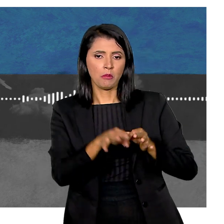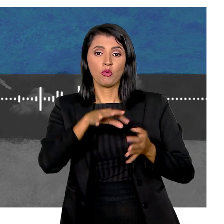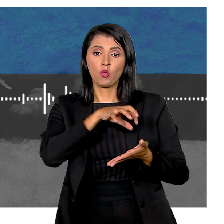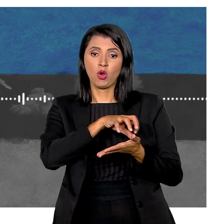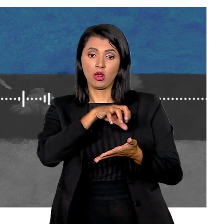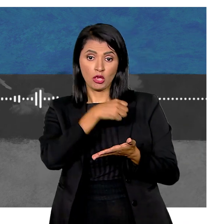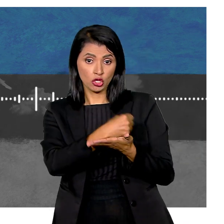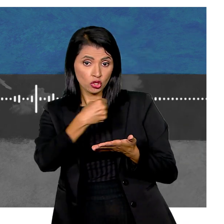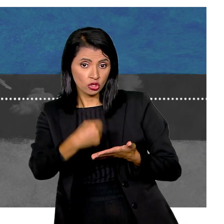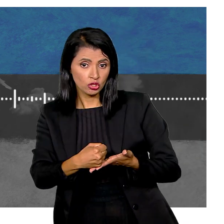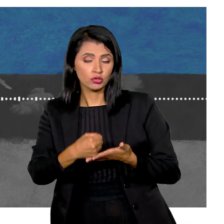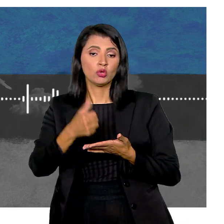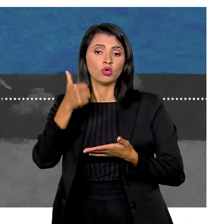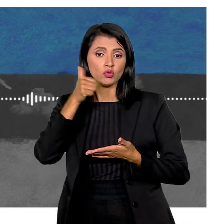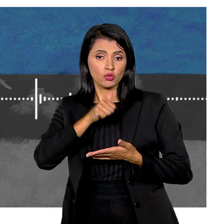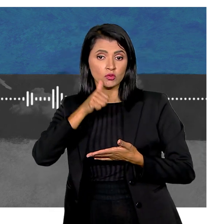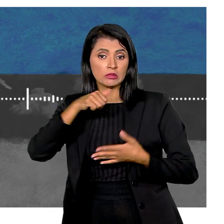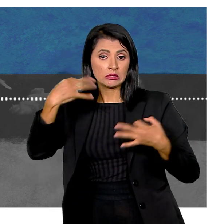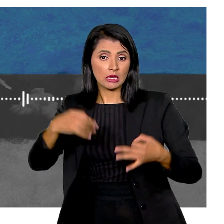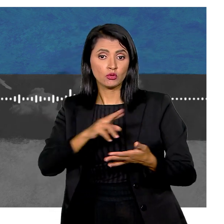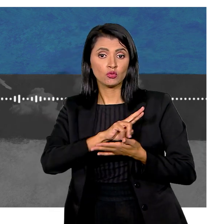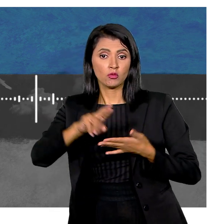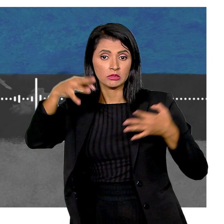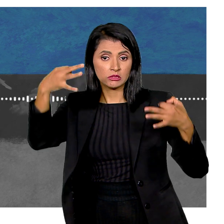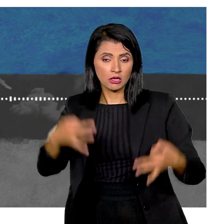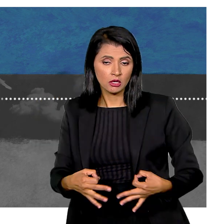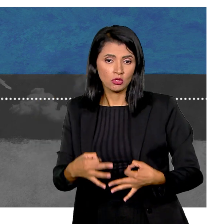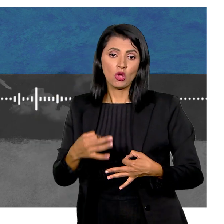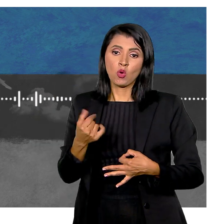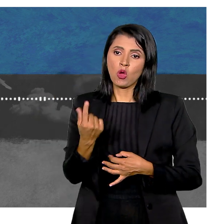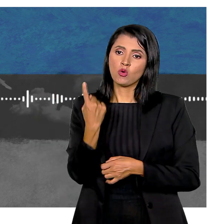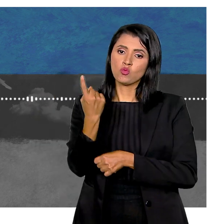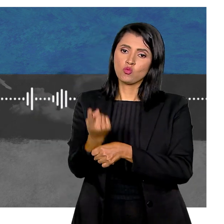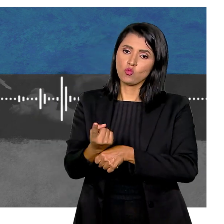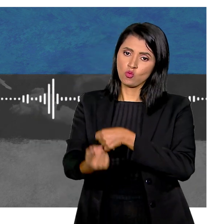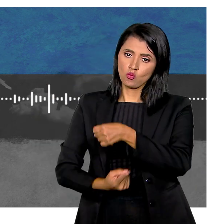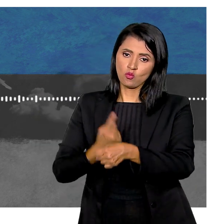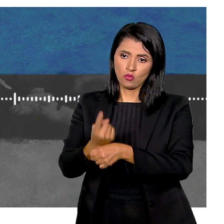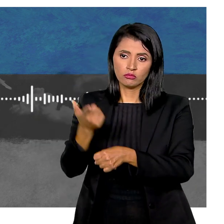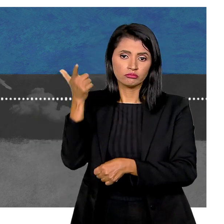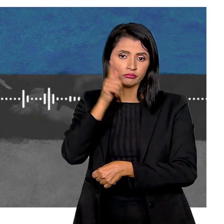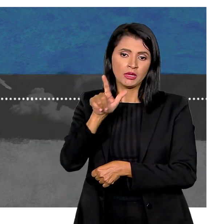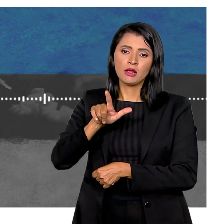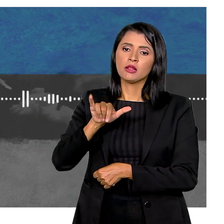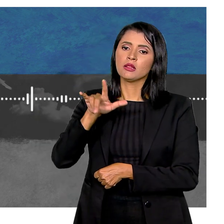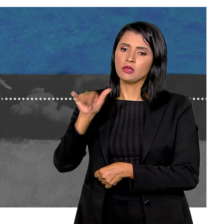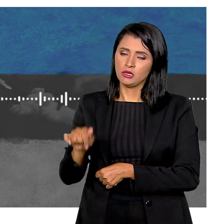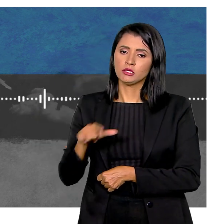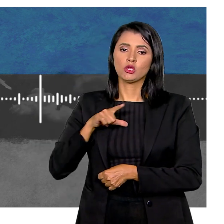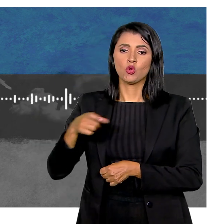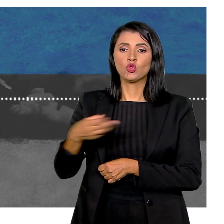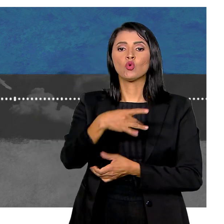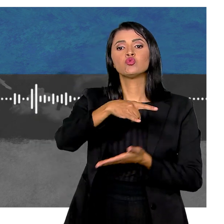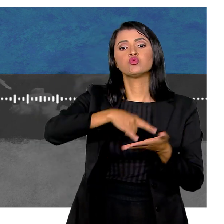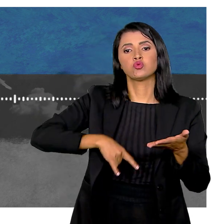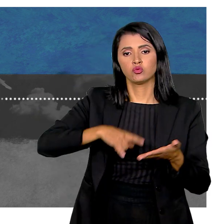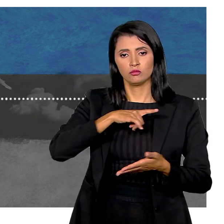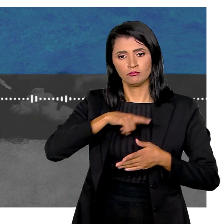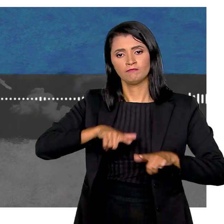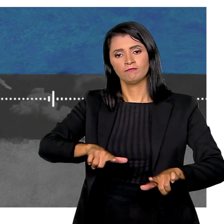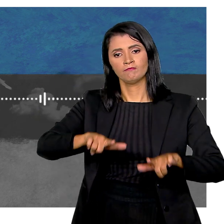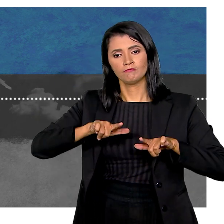a luta judicial pelo registro do sexo E do nome correto da menina Levou quase um ano para, enfim Liz ter os novos